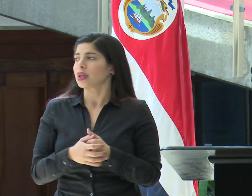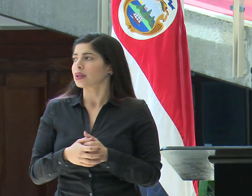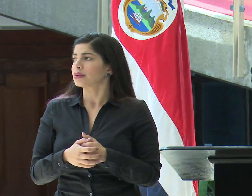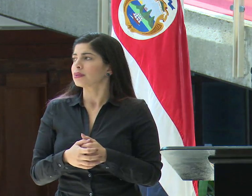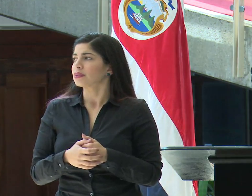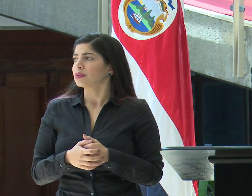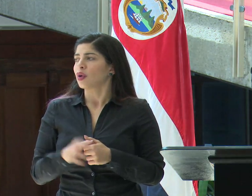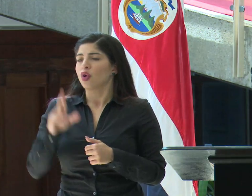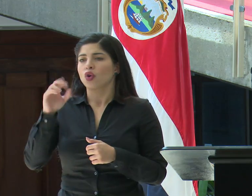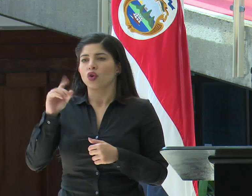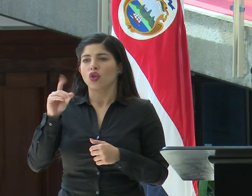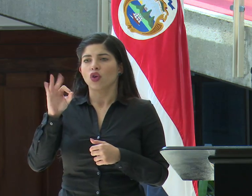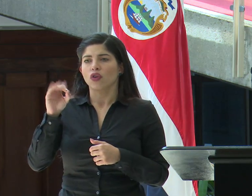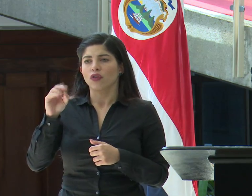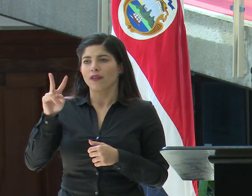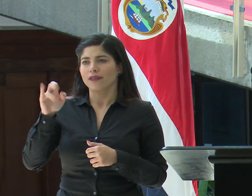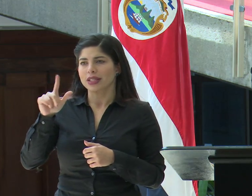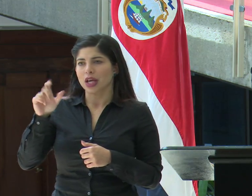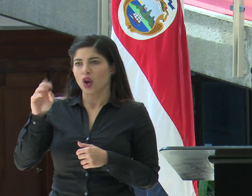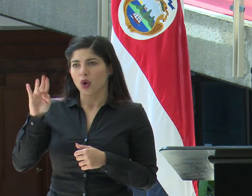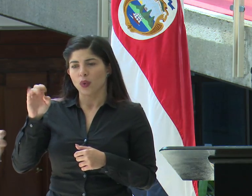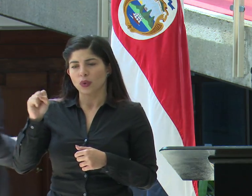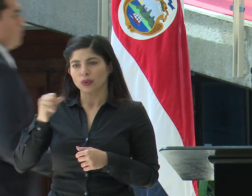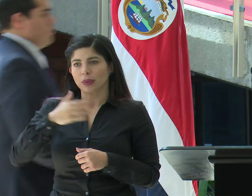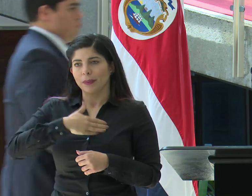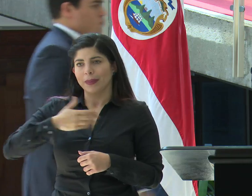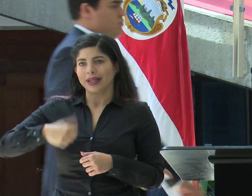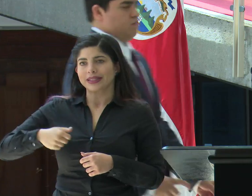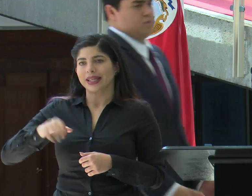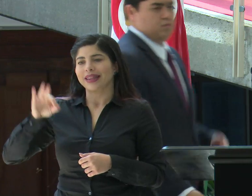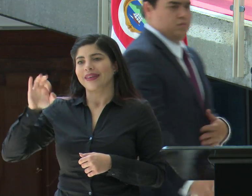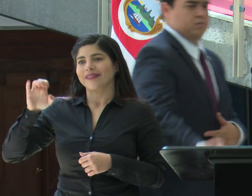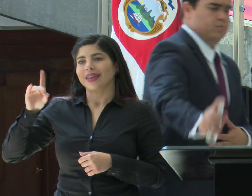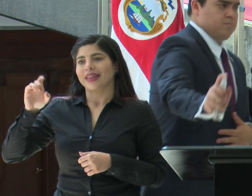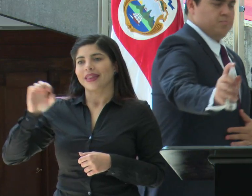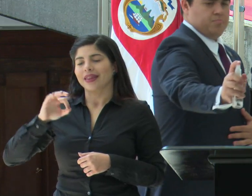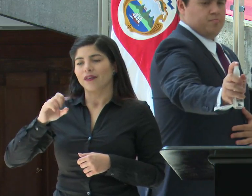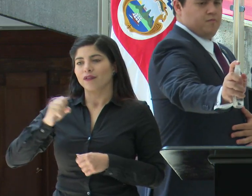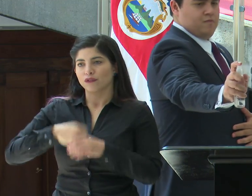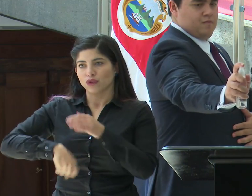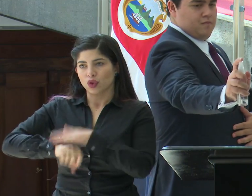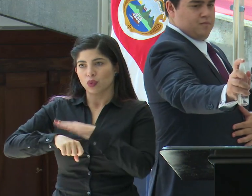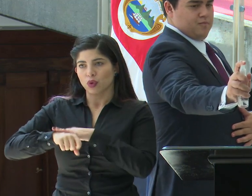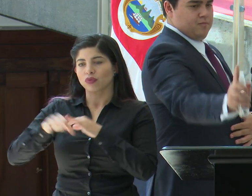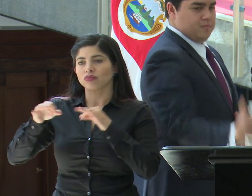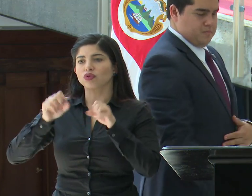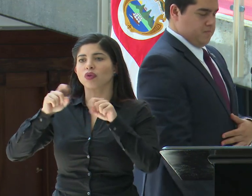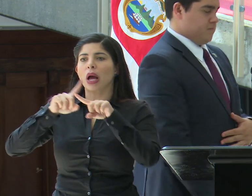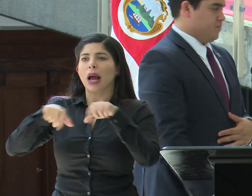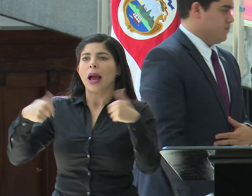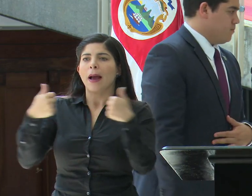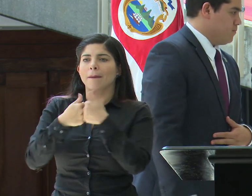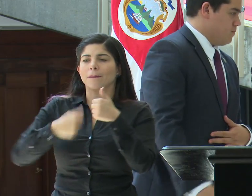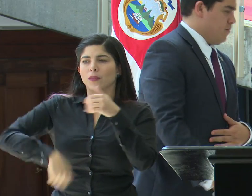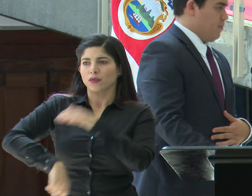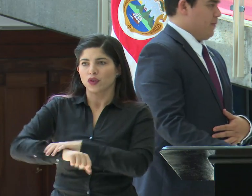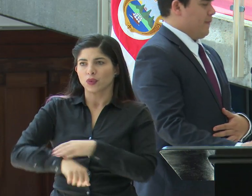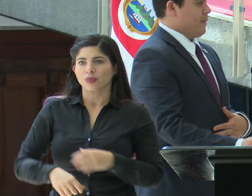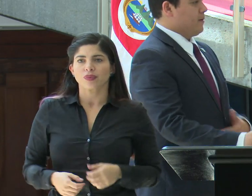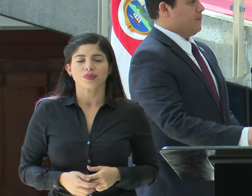medio, don Rodolfo Villalobos, presidente de la FEDE Fútbol, nos comenta sobre la cancelación del campeonato de fútbol.